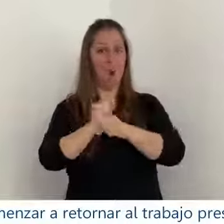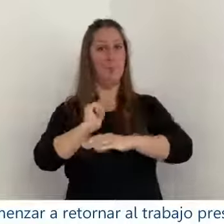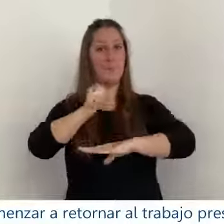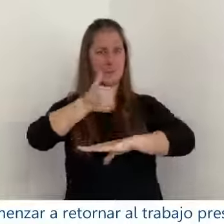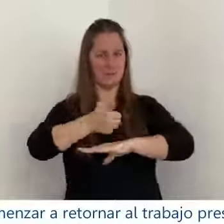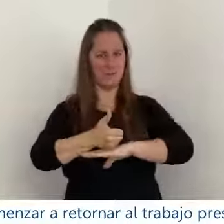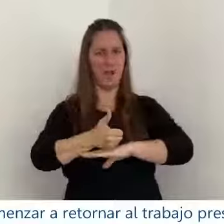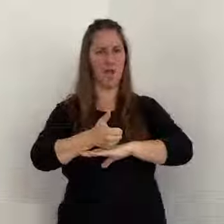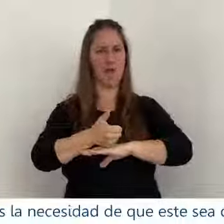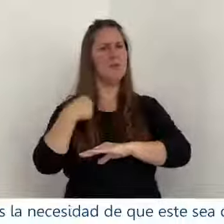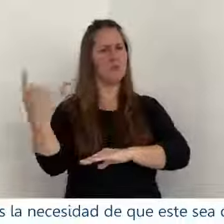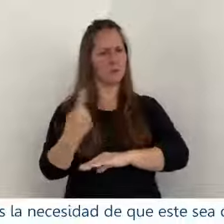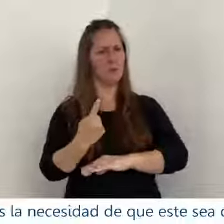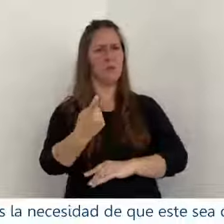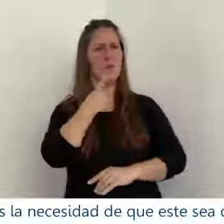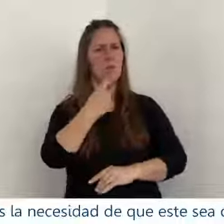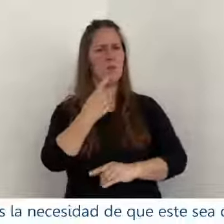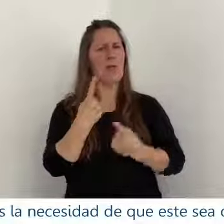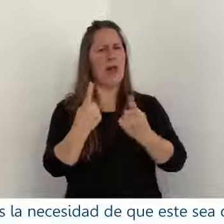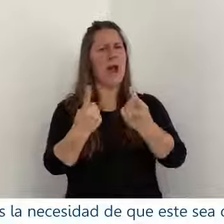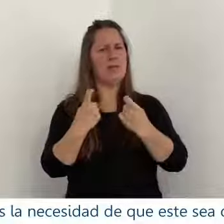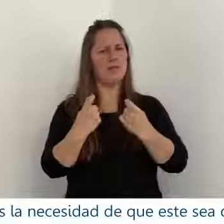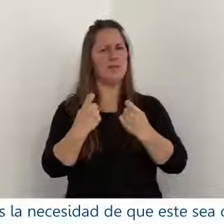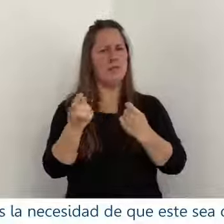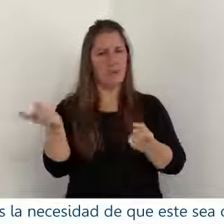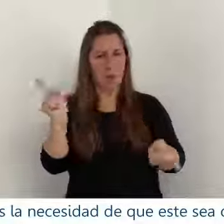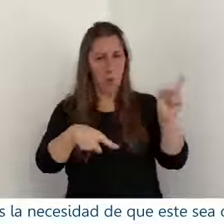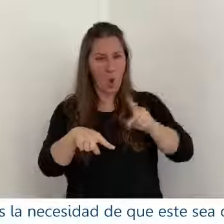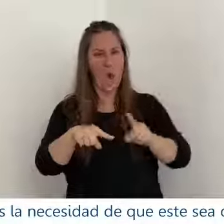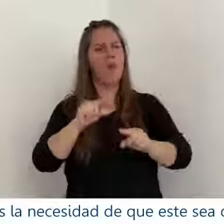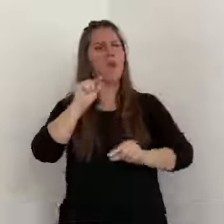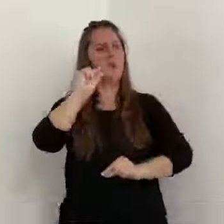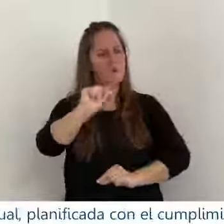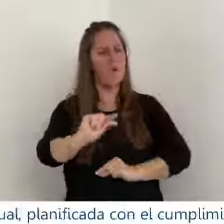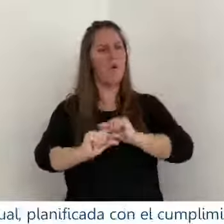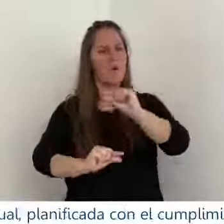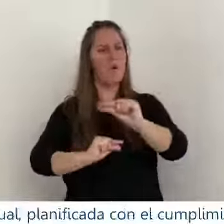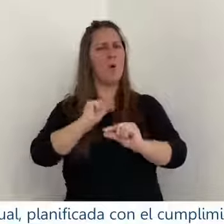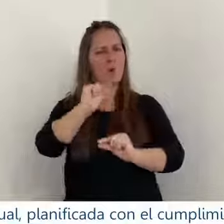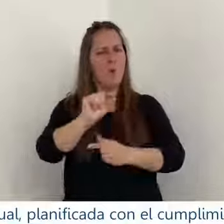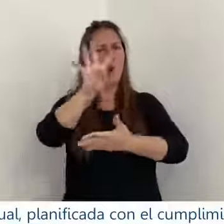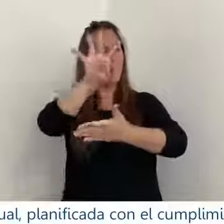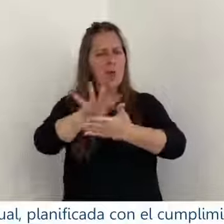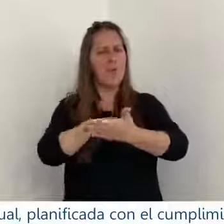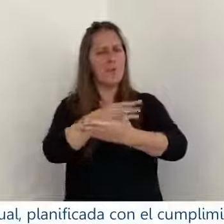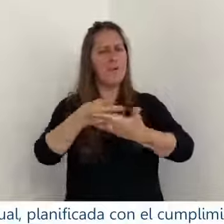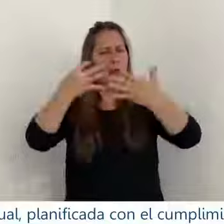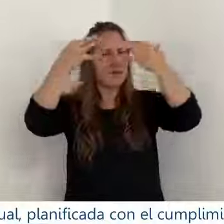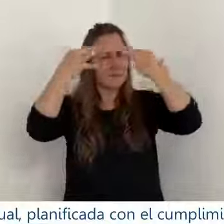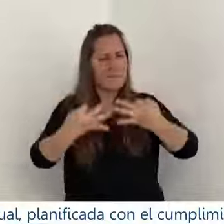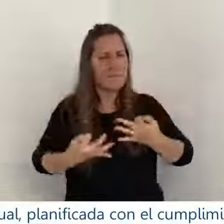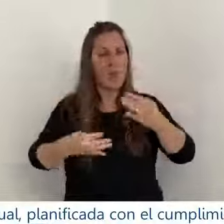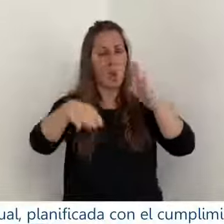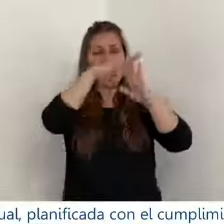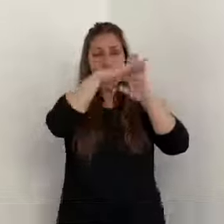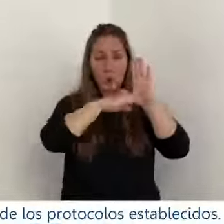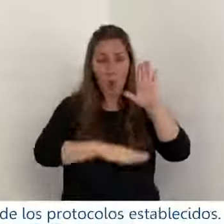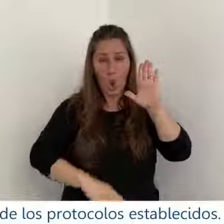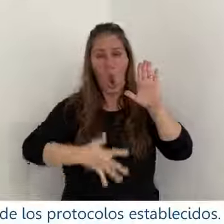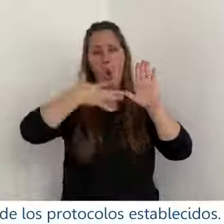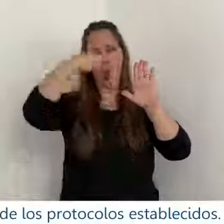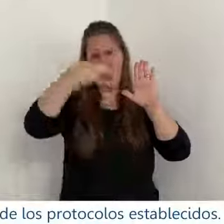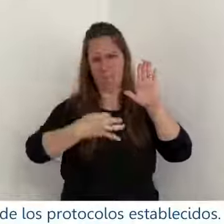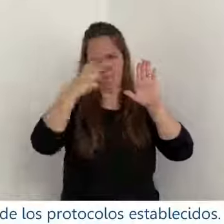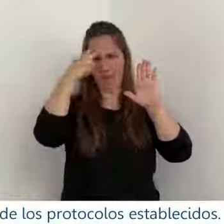trabajo presencial, alertamos la necesidad de que éste sea de forma gradual, planificada con el cumplimiento de los